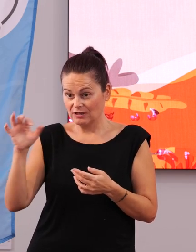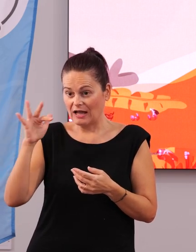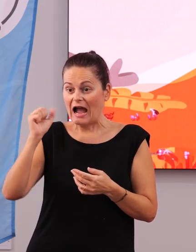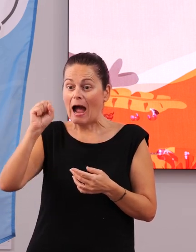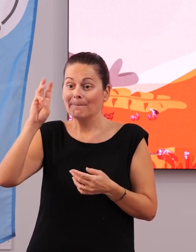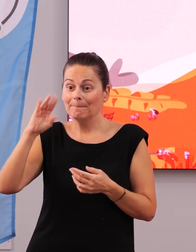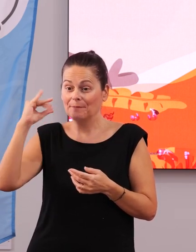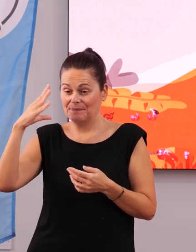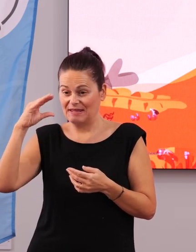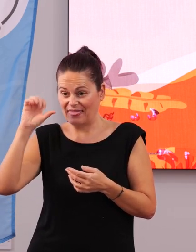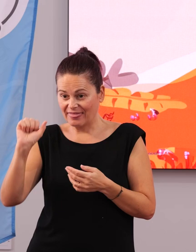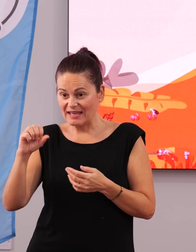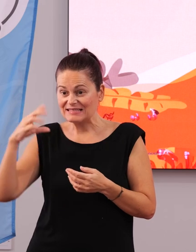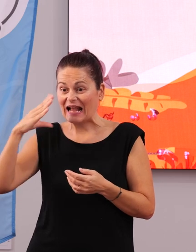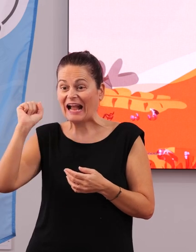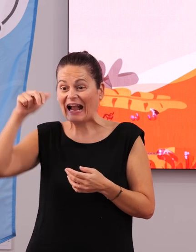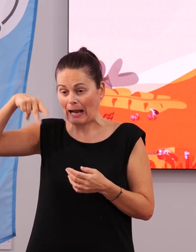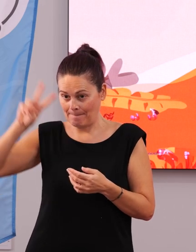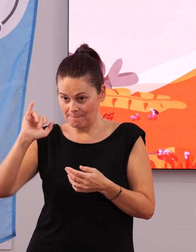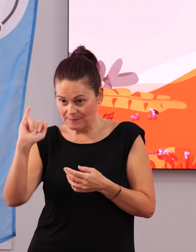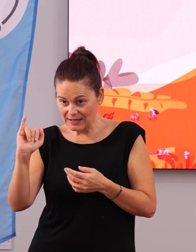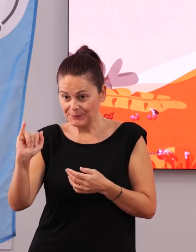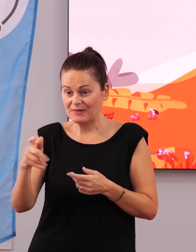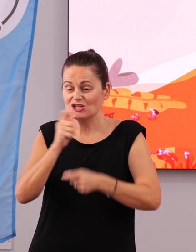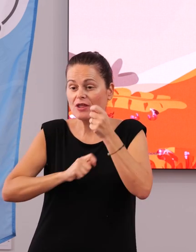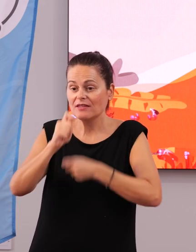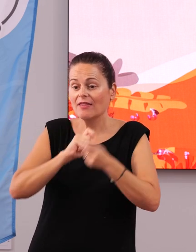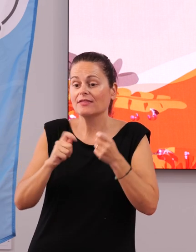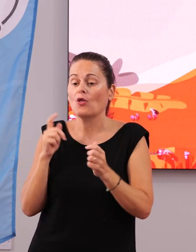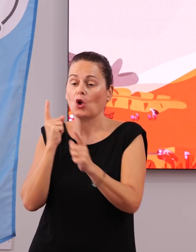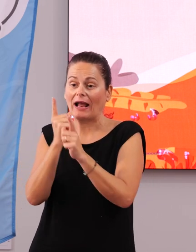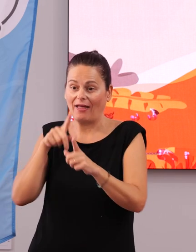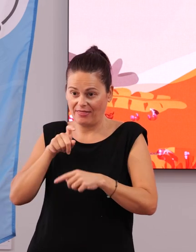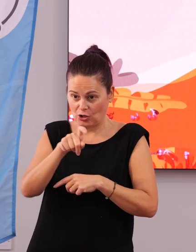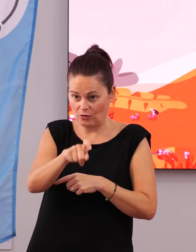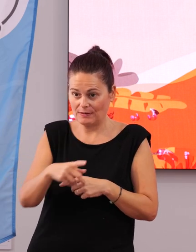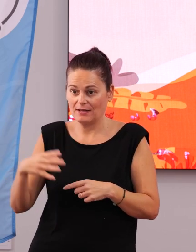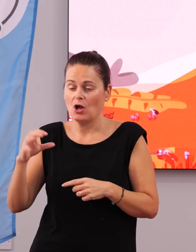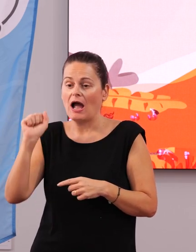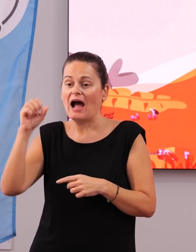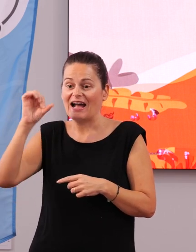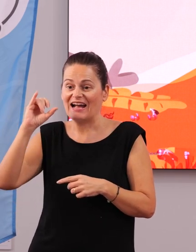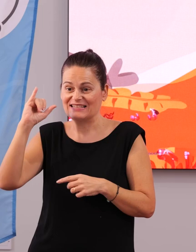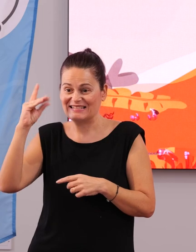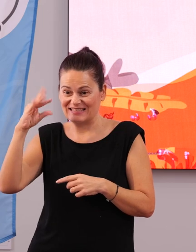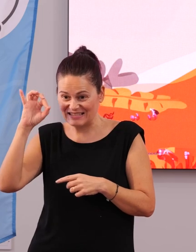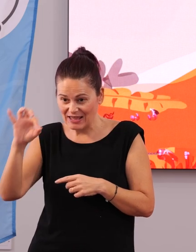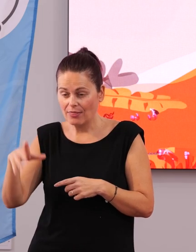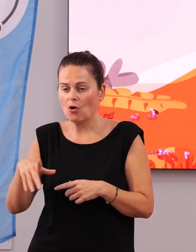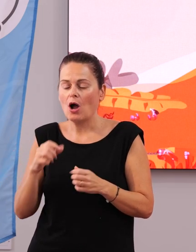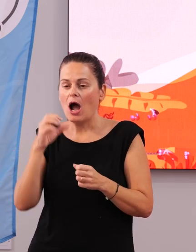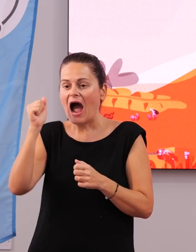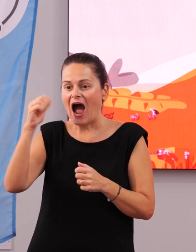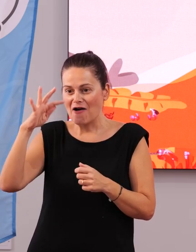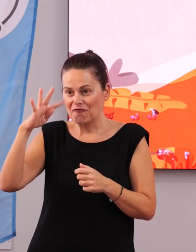Ápices, Cambi Cartagena, Asociación Española contra el Cáncer, Sodicar, Asido, AFA Levante,